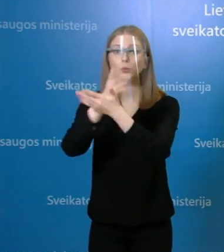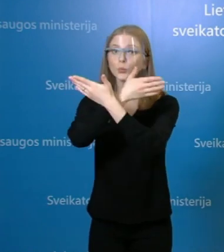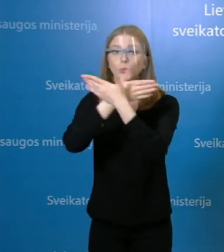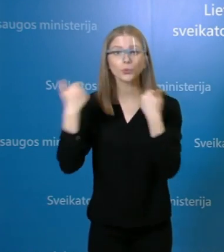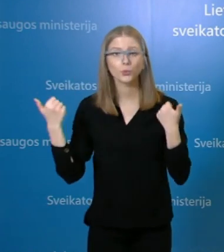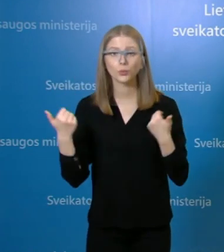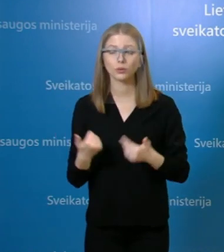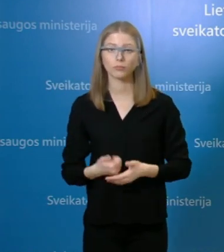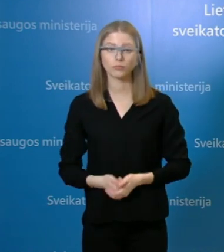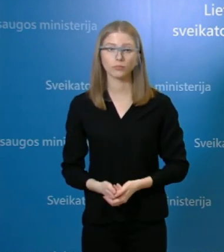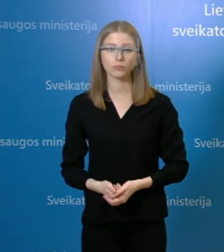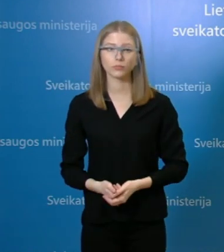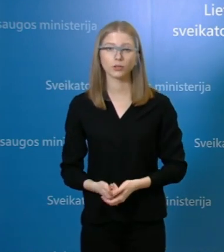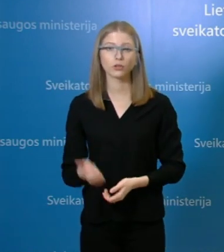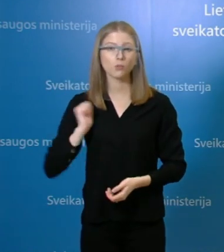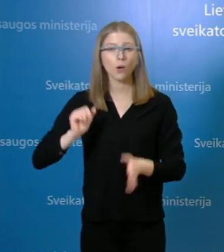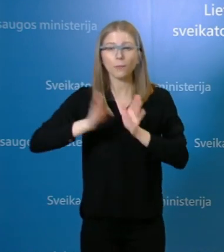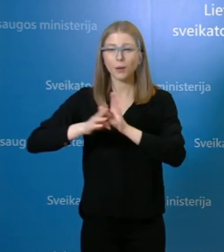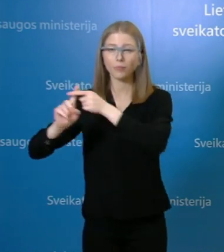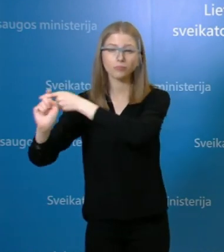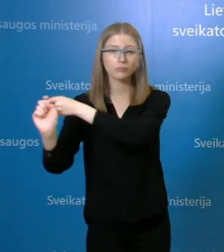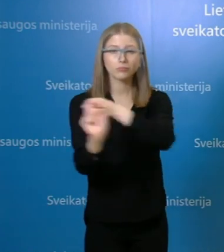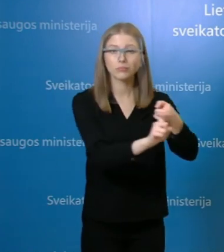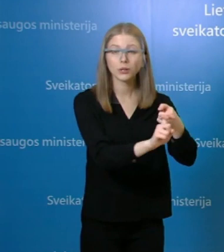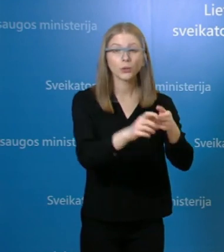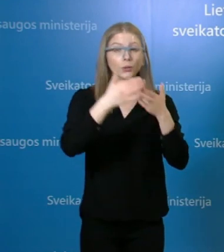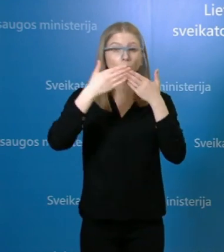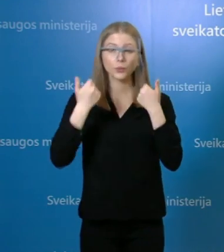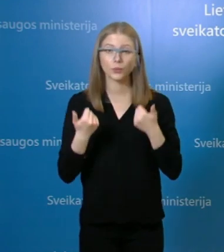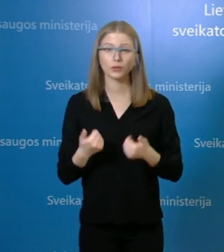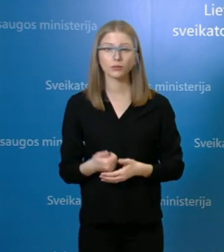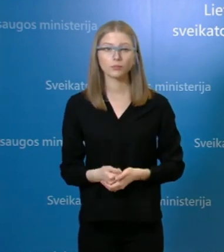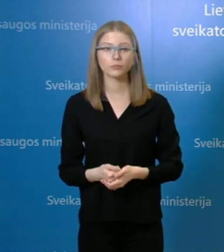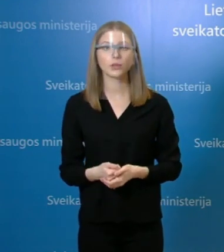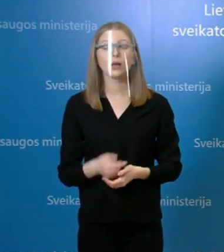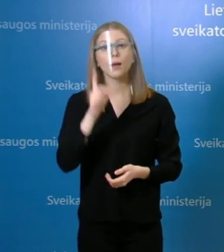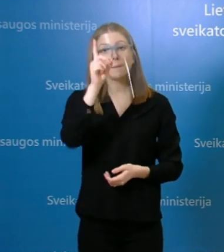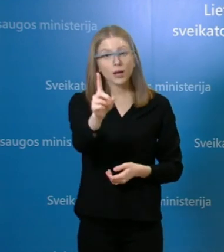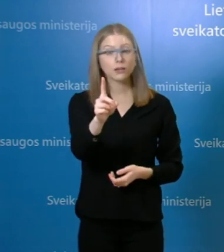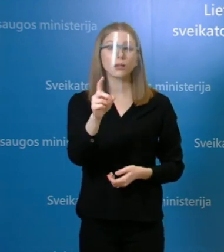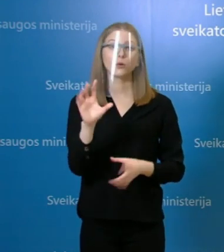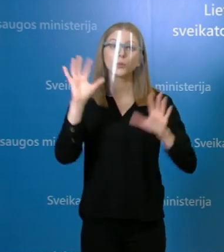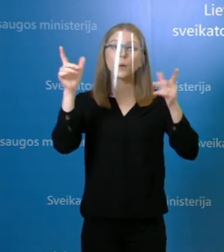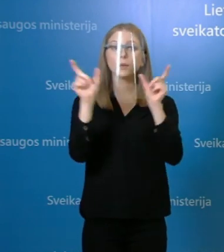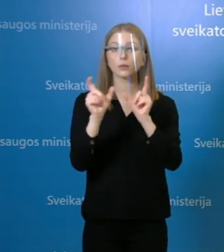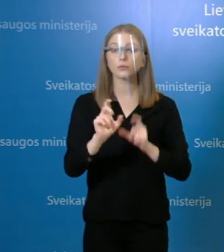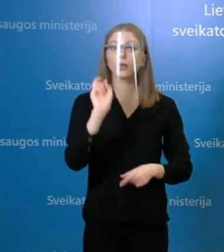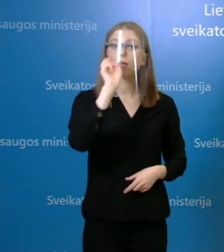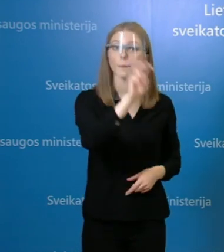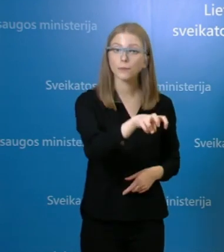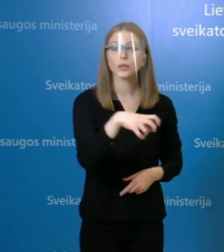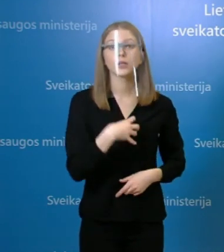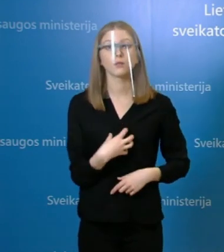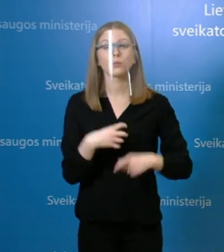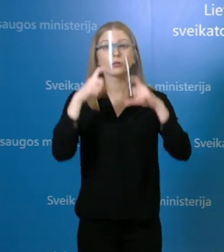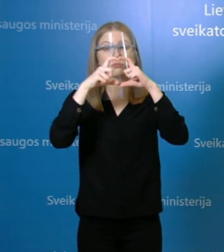būti tų asmenų, kurie susirgo. Tai dėl to, aišku, visą laiką įnantį parduotuvę reikia turėti omeny, kad reikia